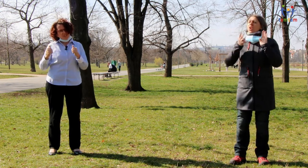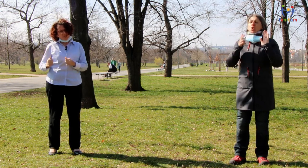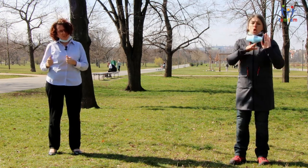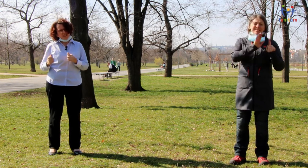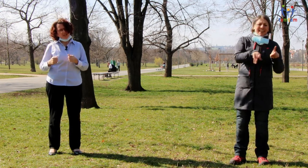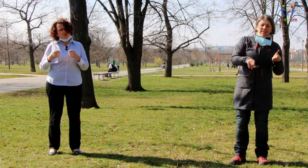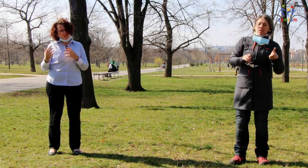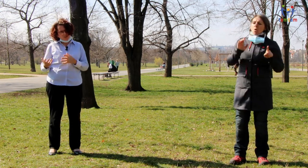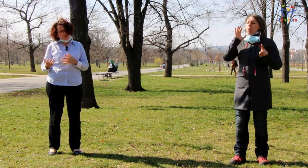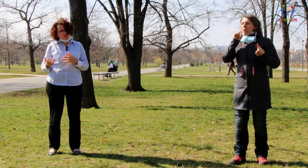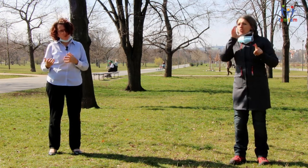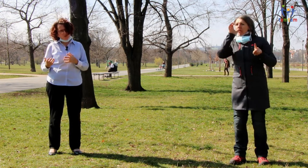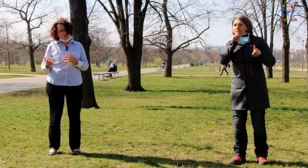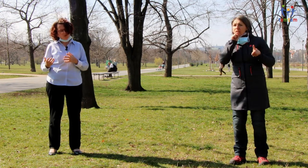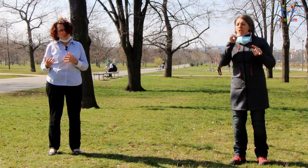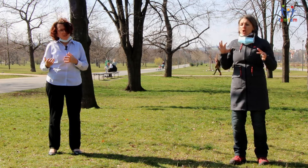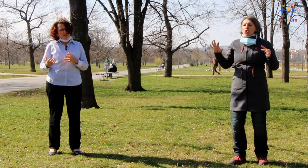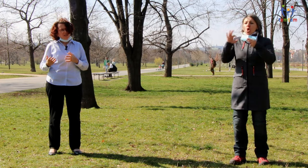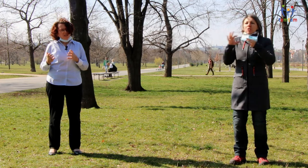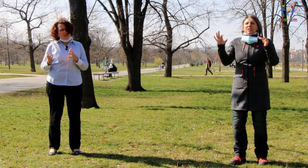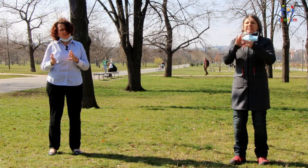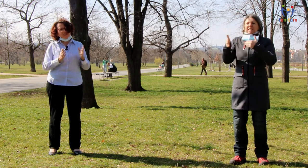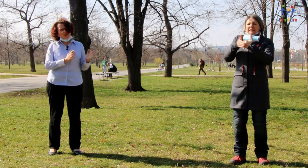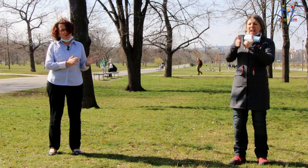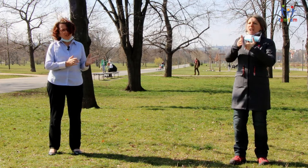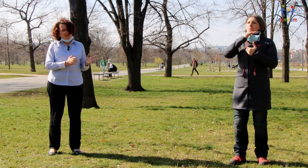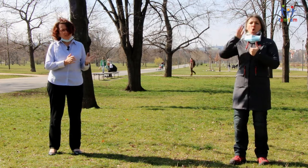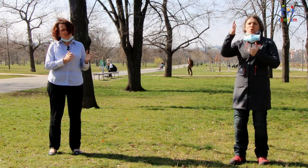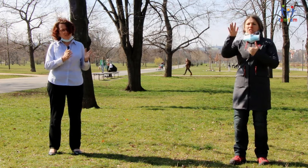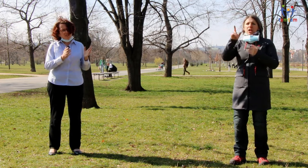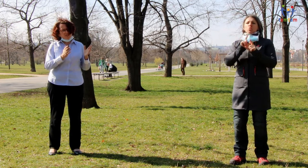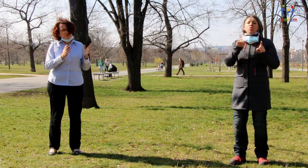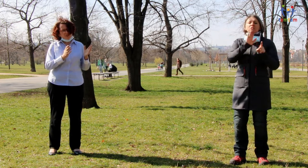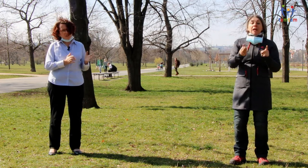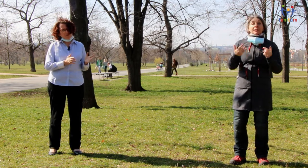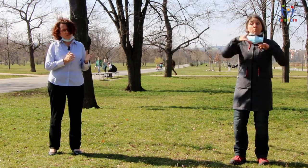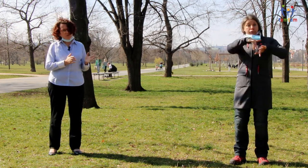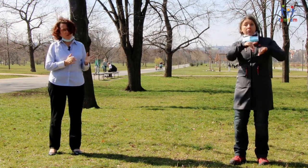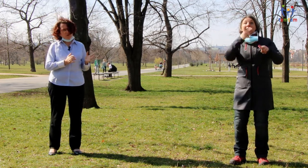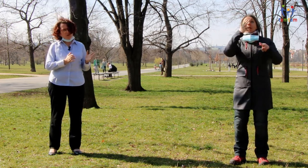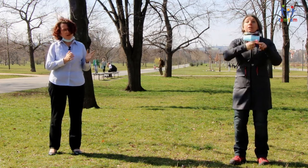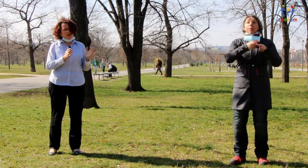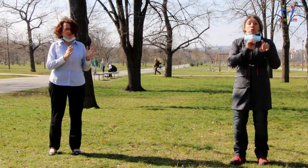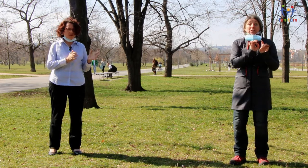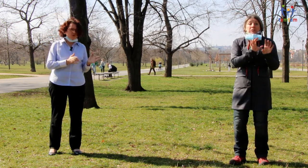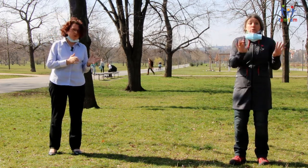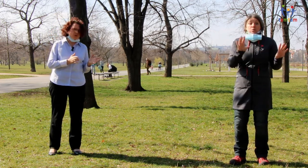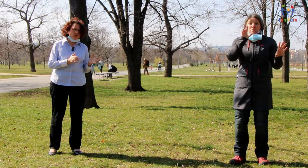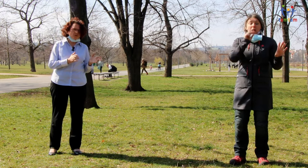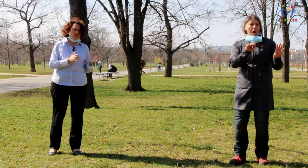dětmi, které jsou přenašeči toho viru, a seniory, kteří jsou rizikovou skupinou a můžou na tuto